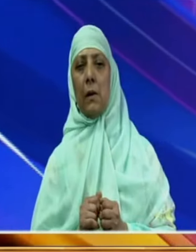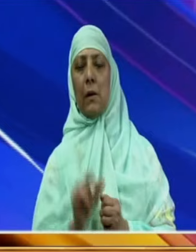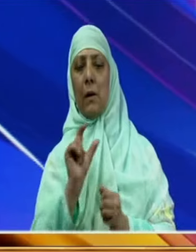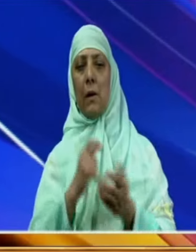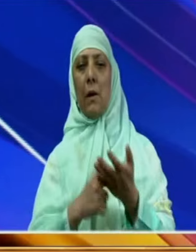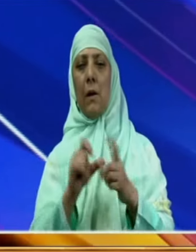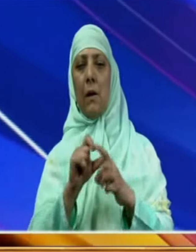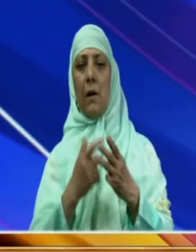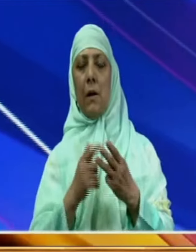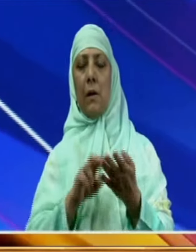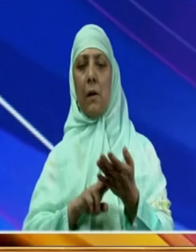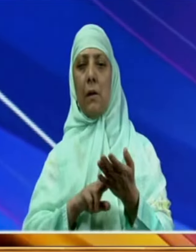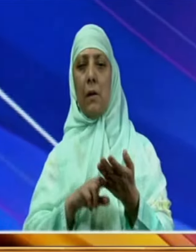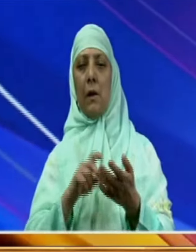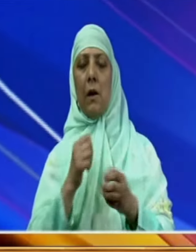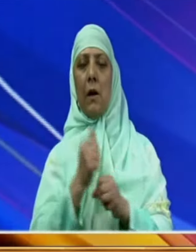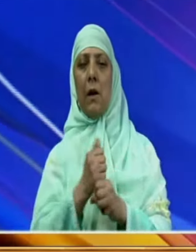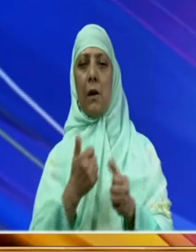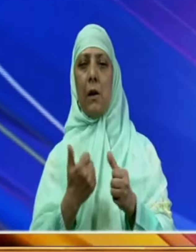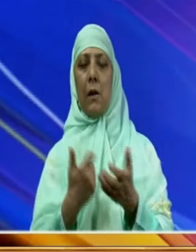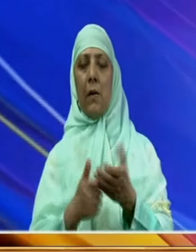انڈرگریجویٹ سی یو ای ٹی